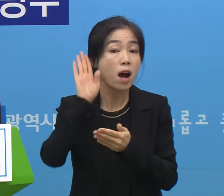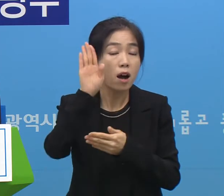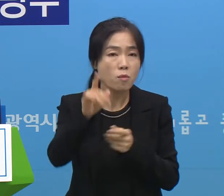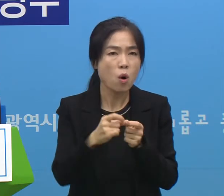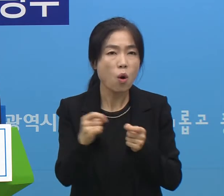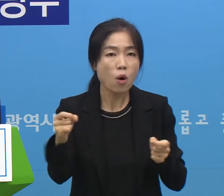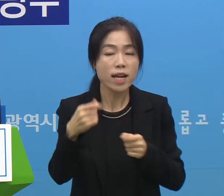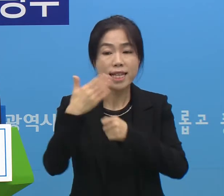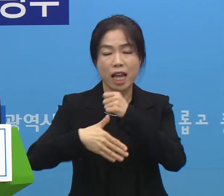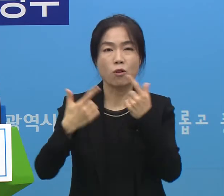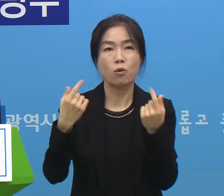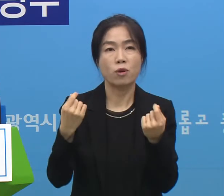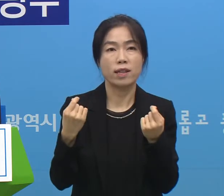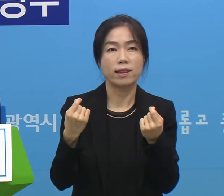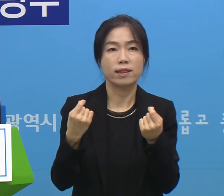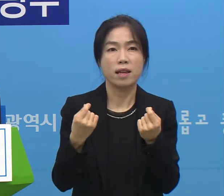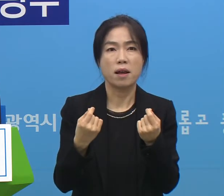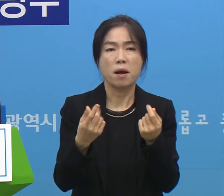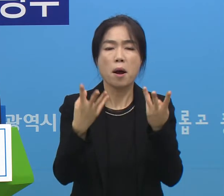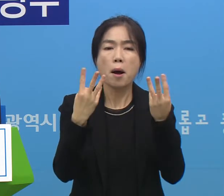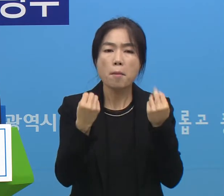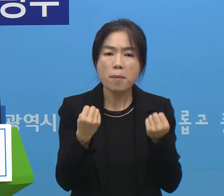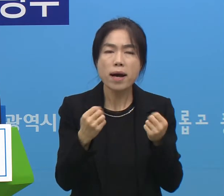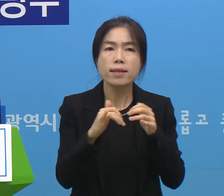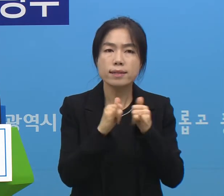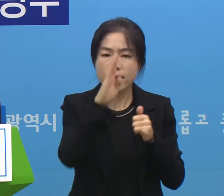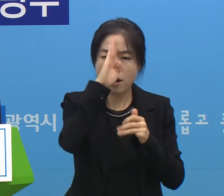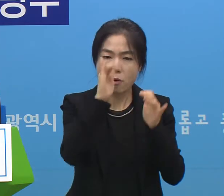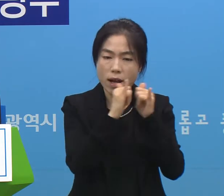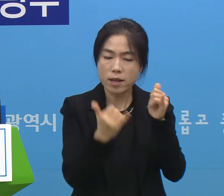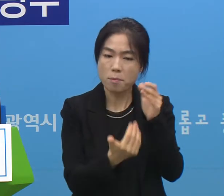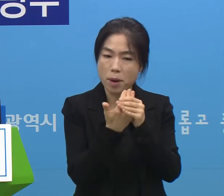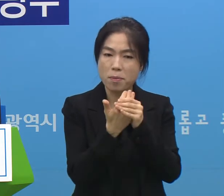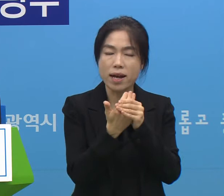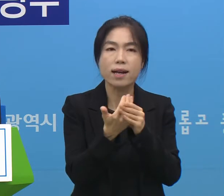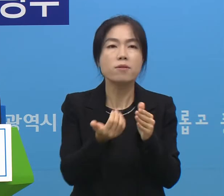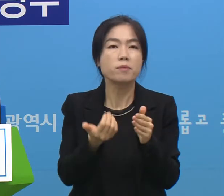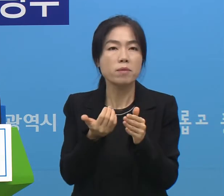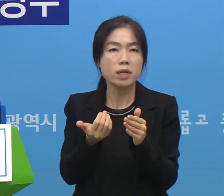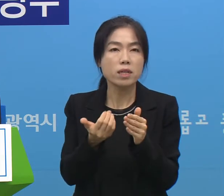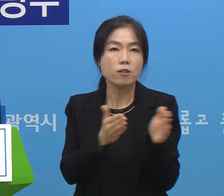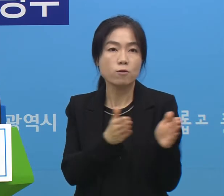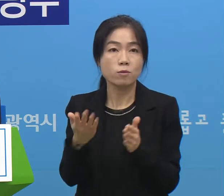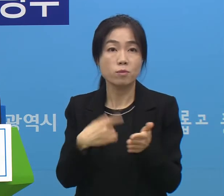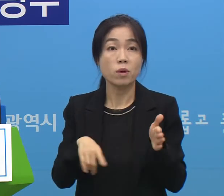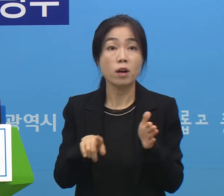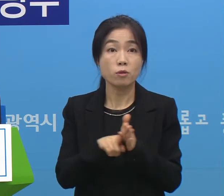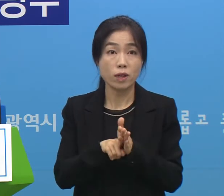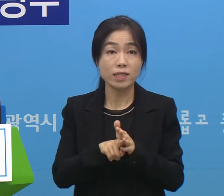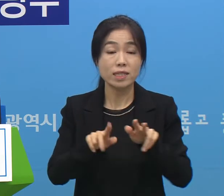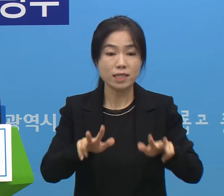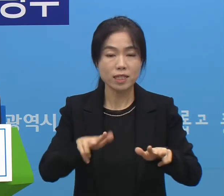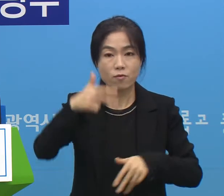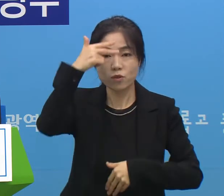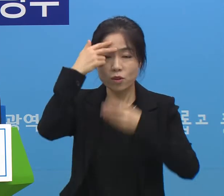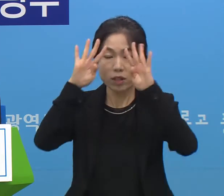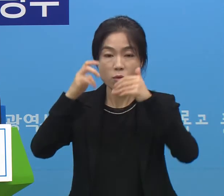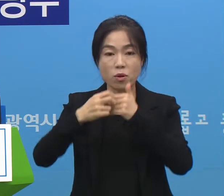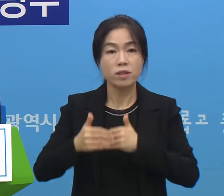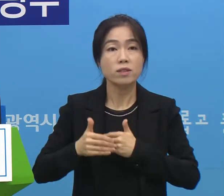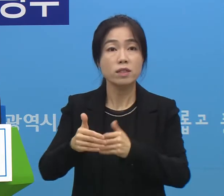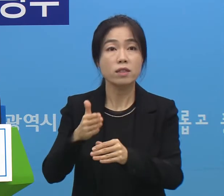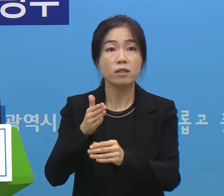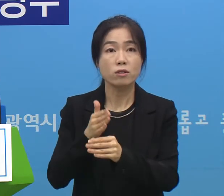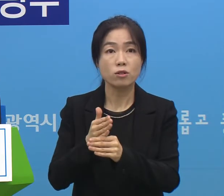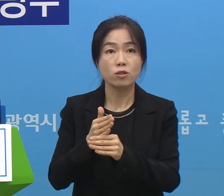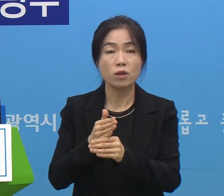대구처럼 많은 수의 숫자 환자들이 발생했을 때를 대비한 우리 지금 현재 조선대학병원에서 진행하고